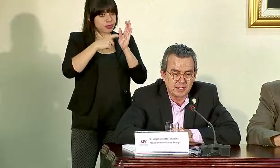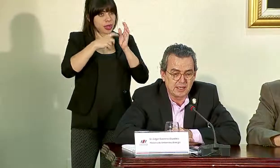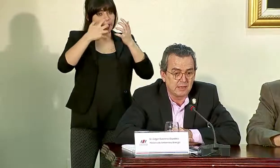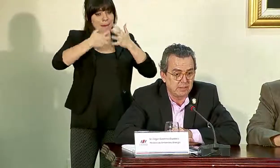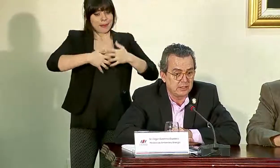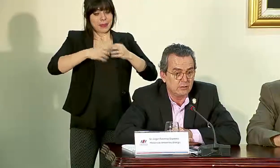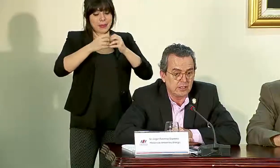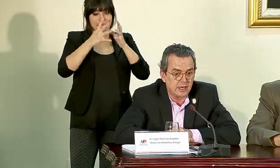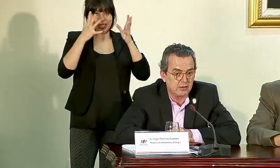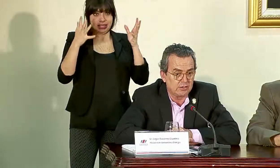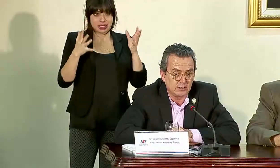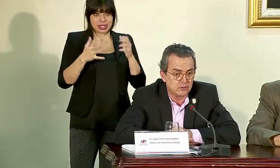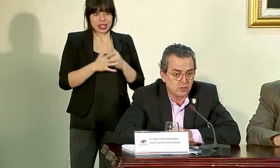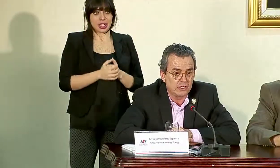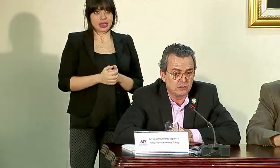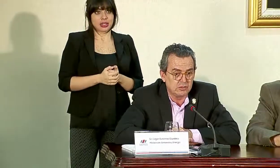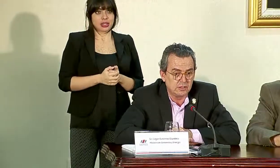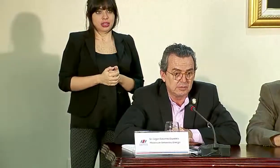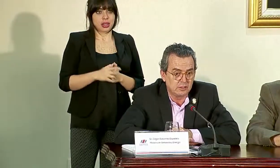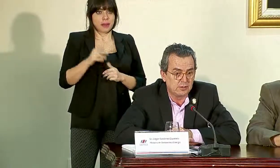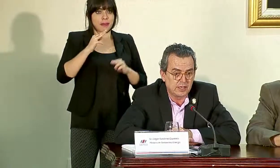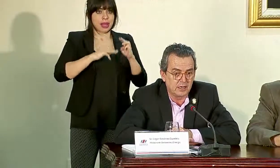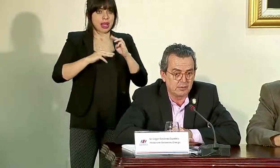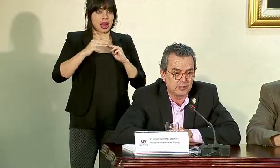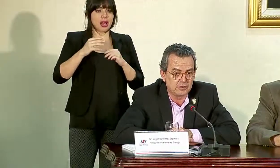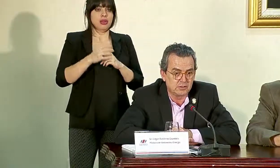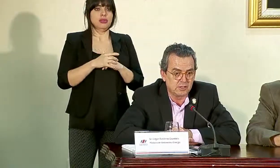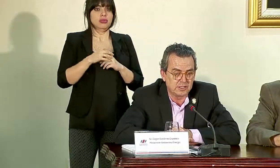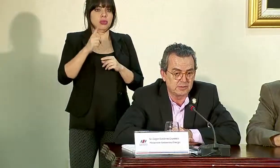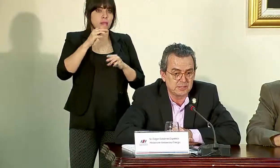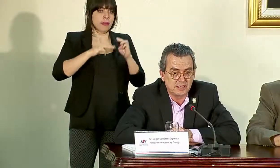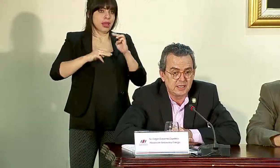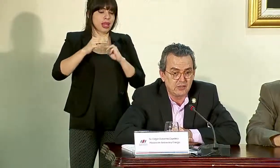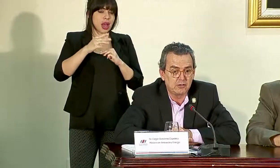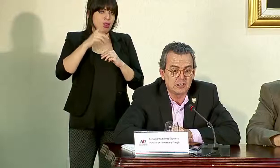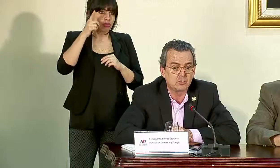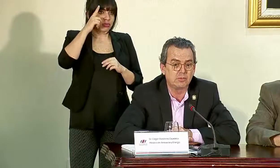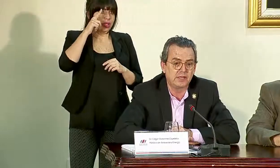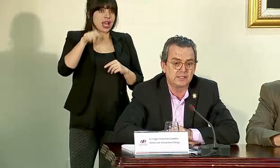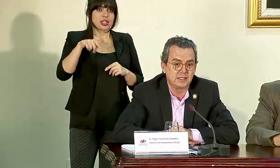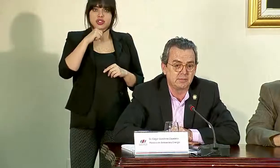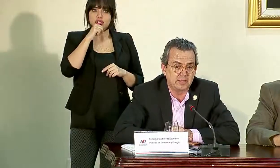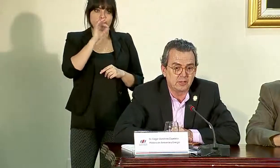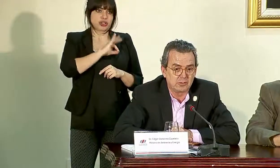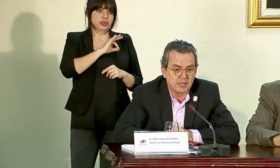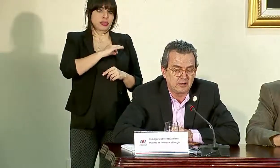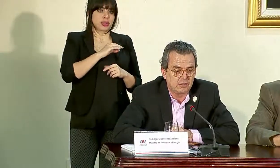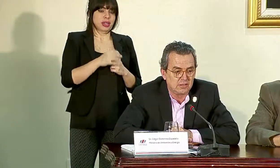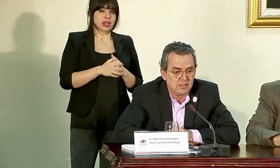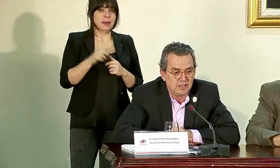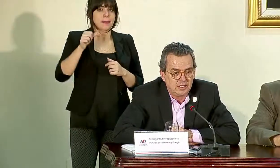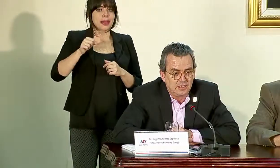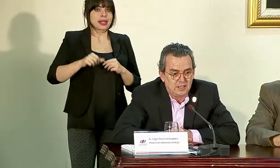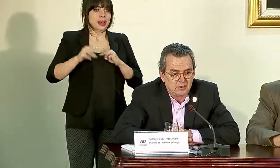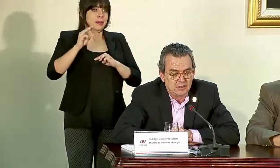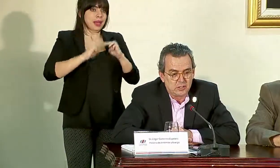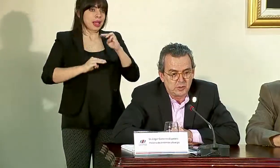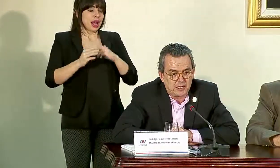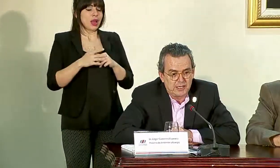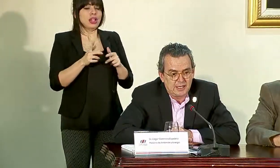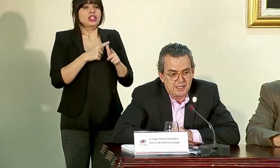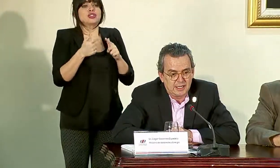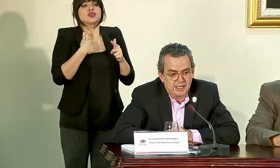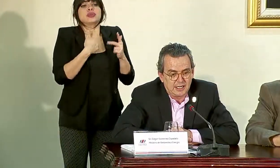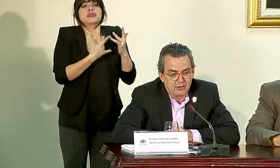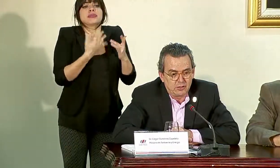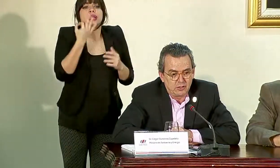la empresa más grande ha perdido un mercado, y eso es un hecho, ha perdido un mercado por la situación que se presenta y a ellos no les conviene seguir perdiendo mercado. Entonces, yo